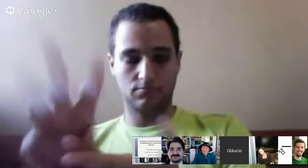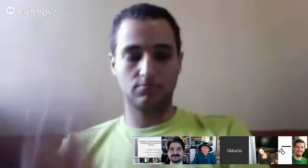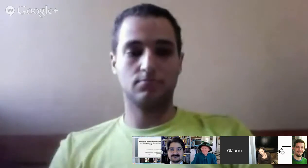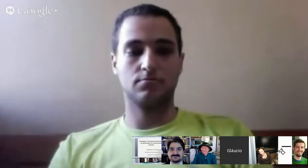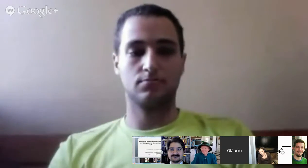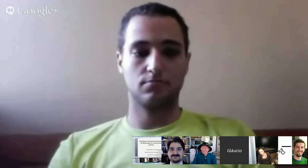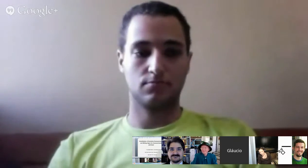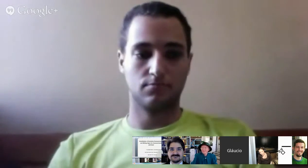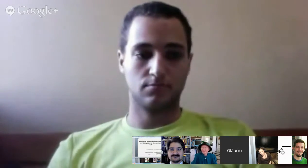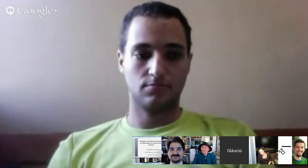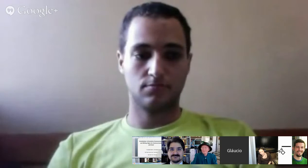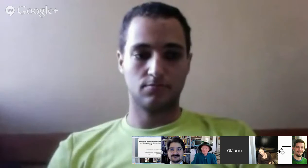writing.